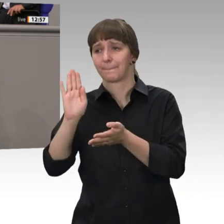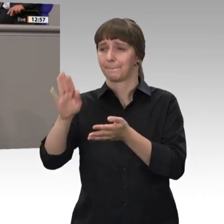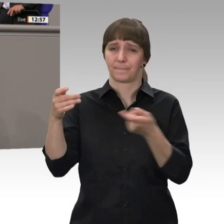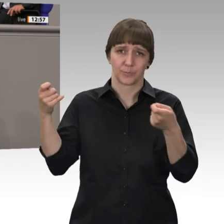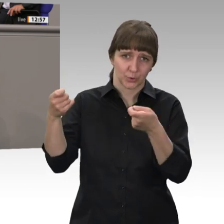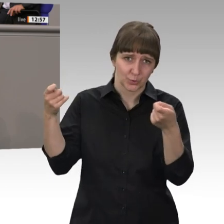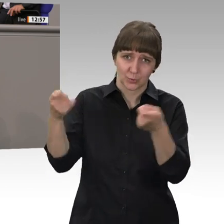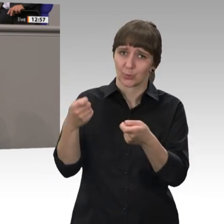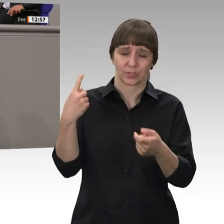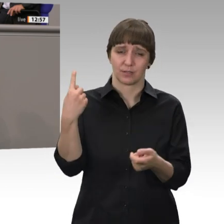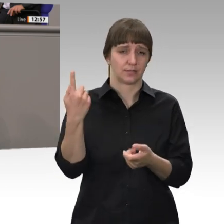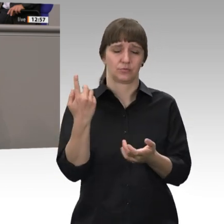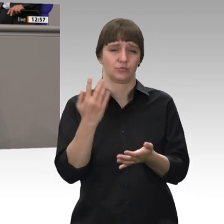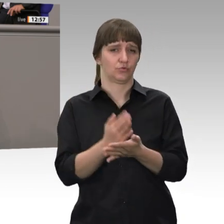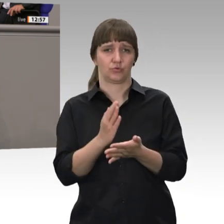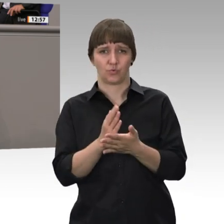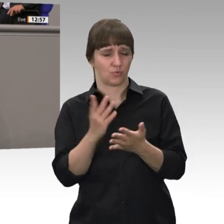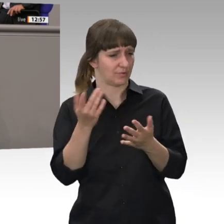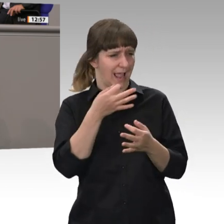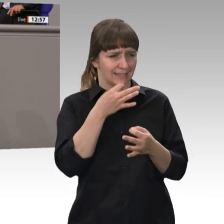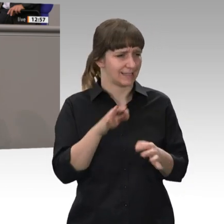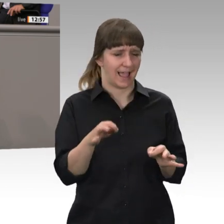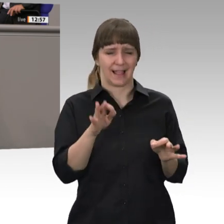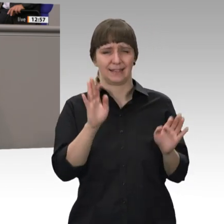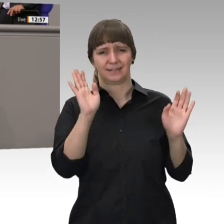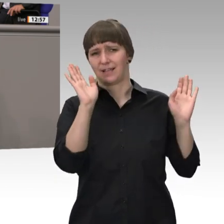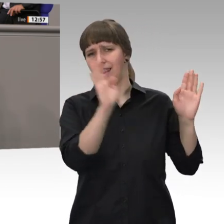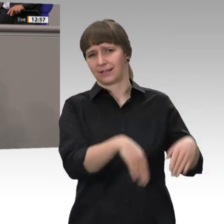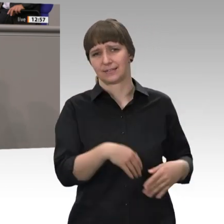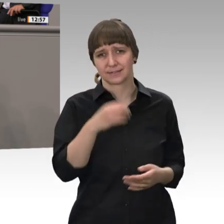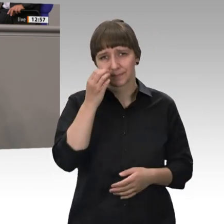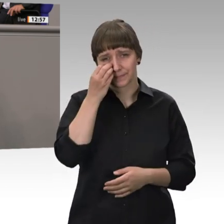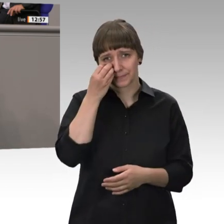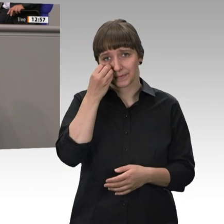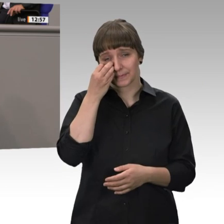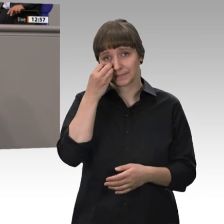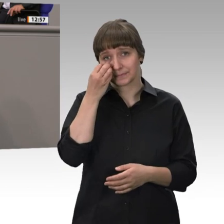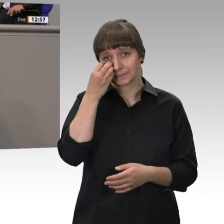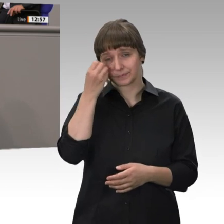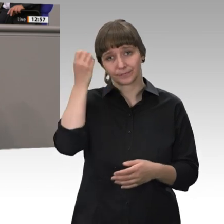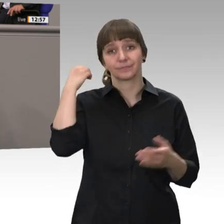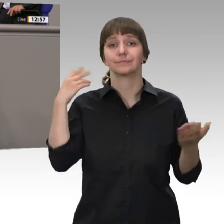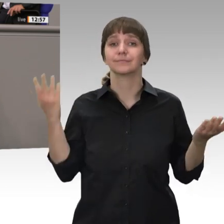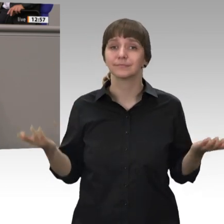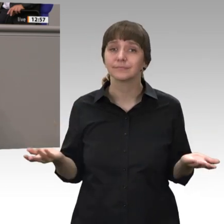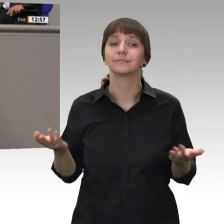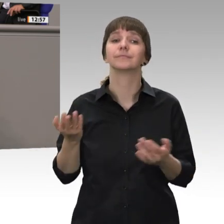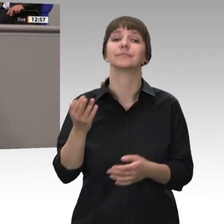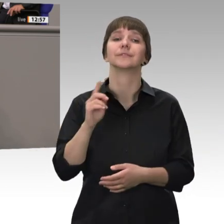wollte sie dann von den Einzelheiten auch nichts mehr wissen. Worüber sie allerdings empört war,